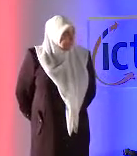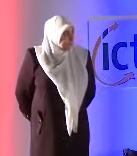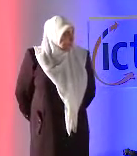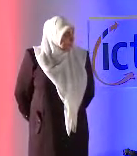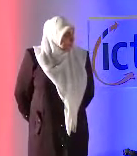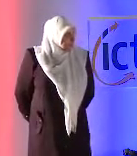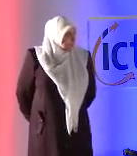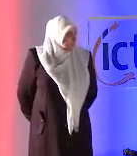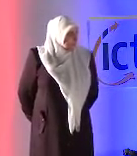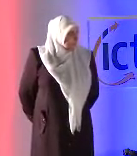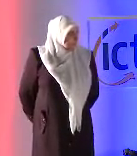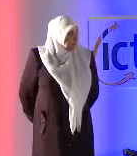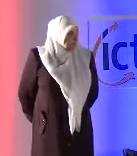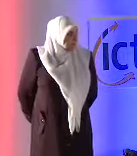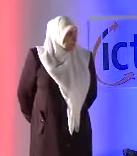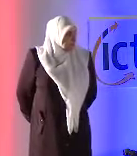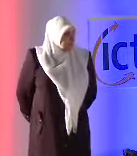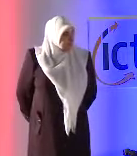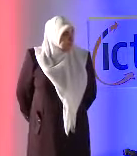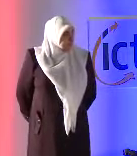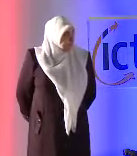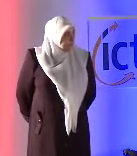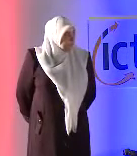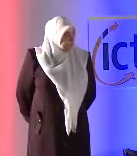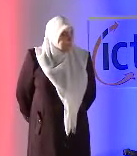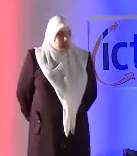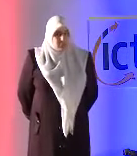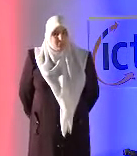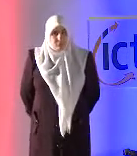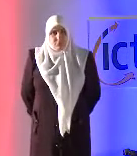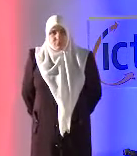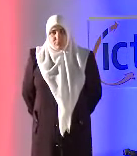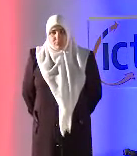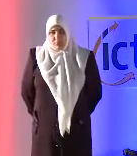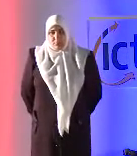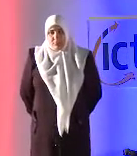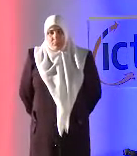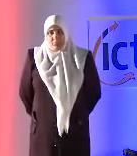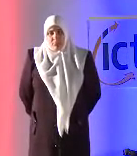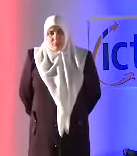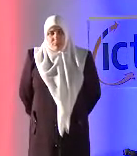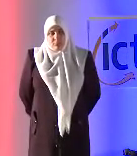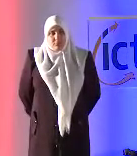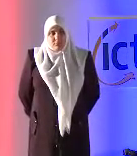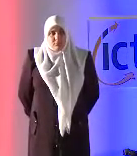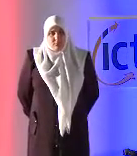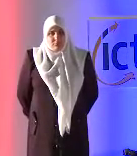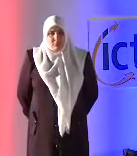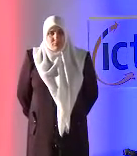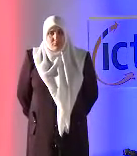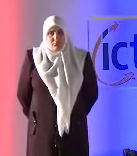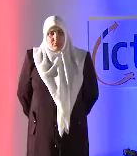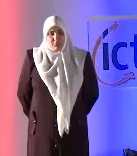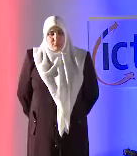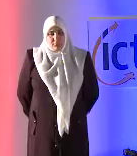image within a web page is sequentially highlighted and therefore with the click can be generated by an